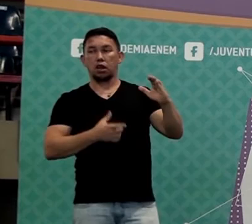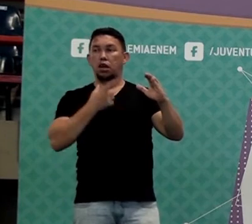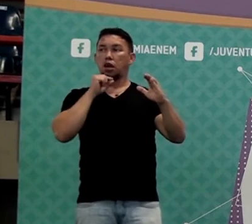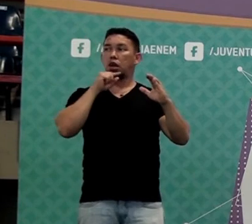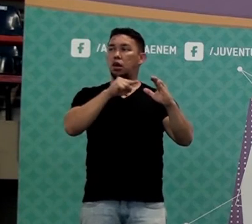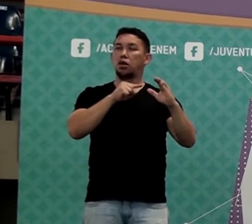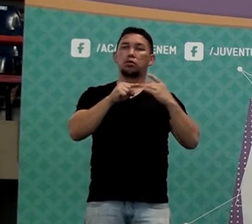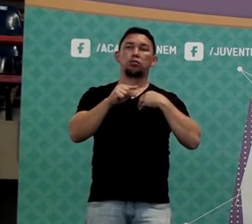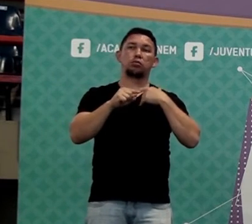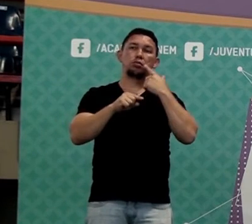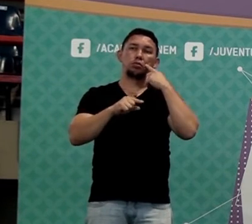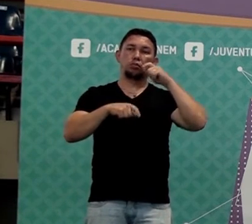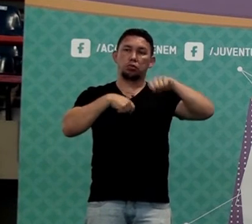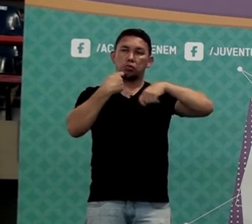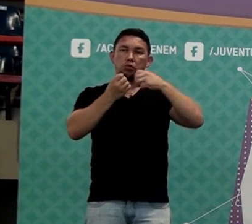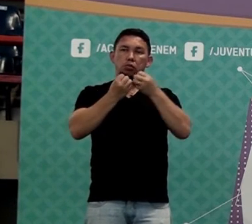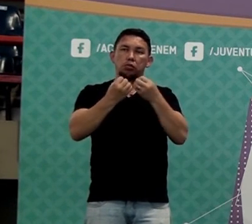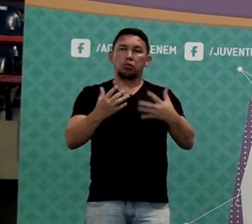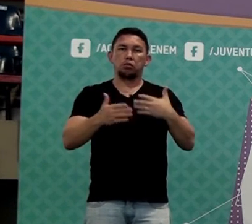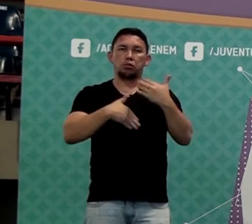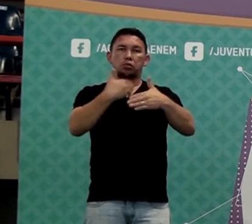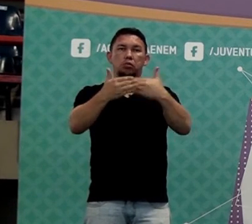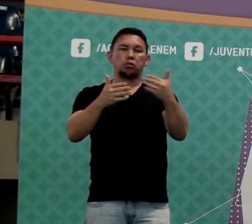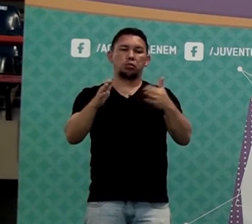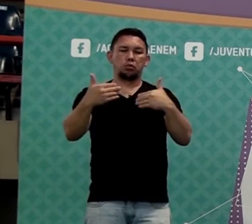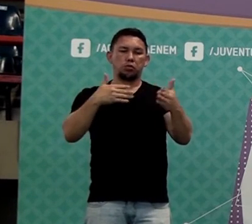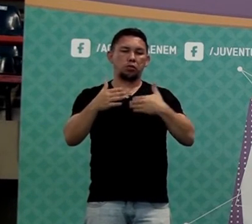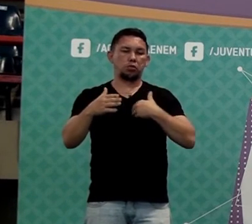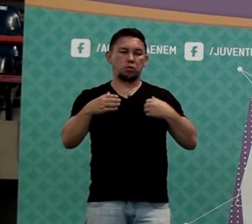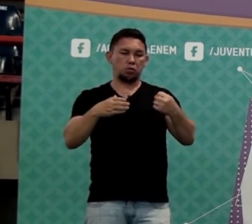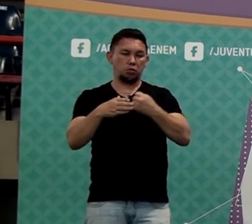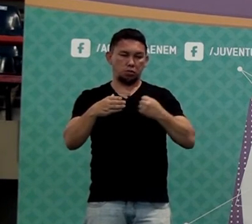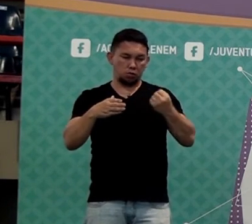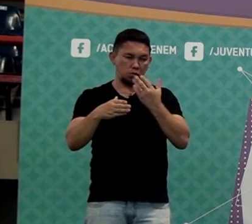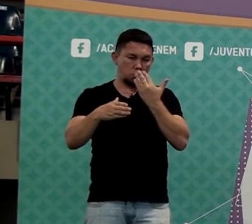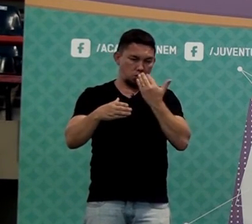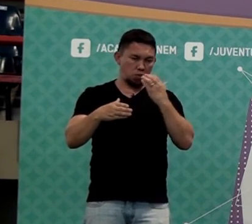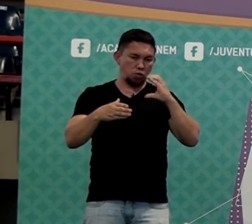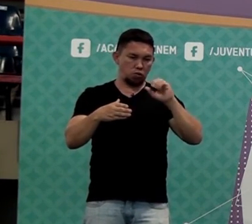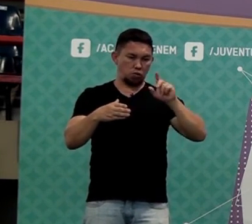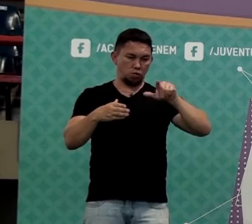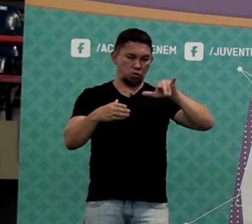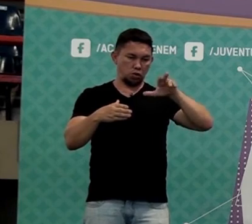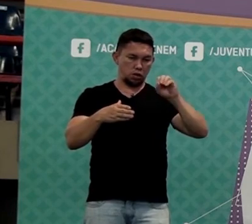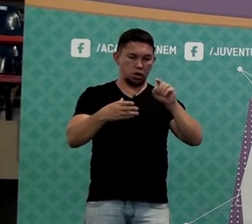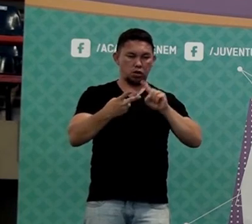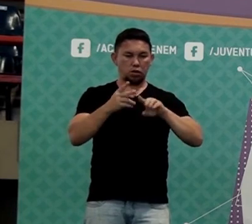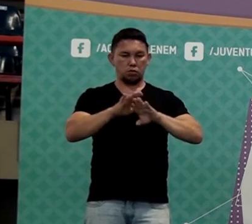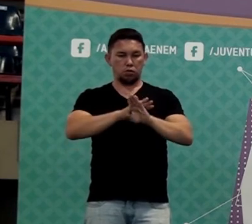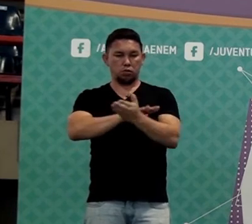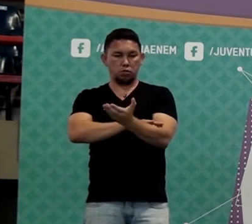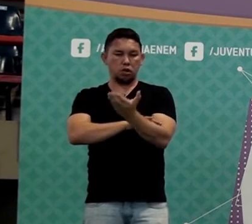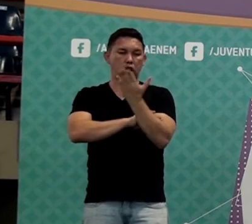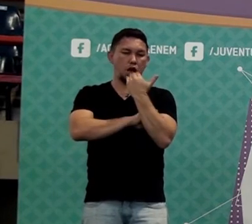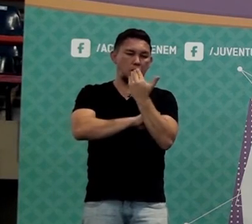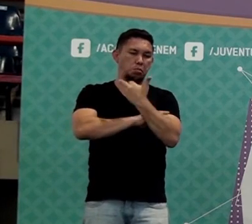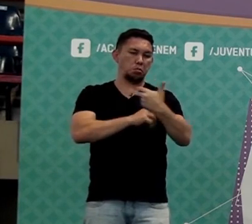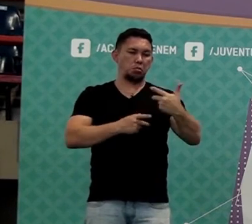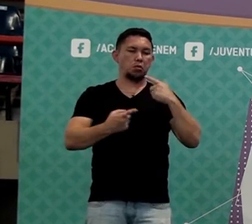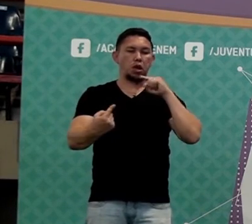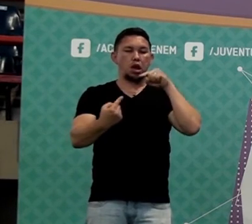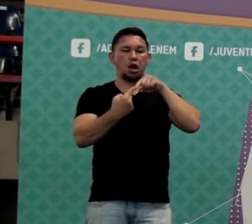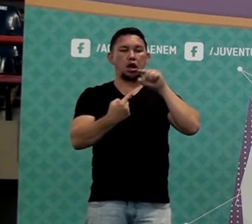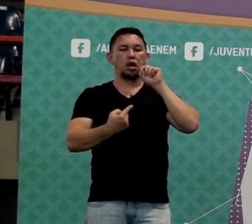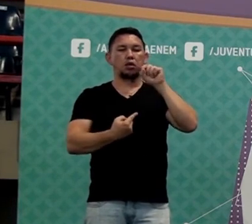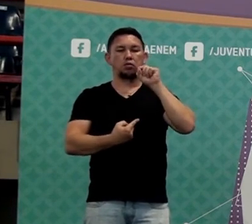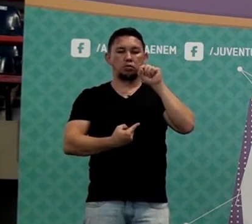Dos alimentos perdidos no processamento culinário e hábitos alimentares. Aí. Em relação a